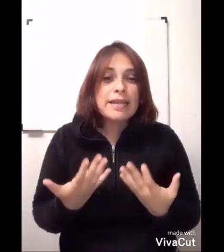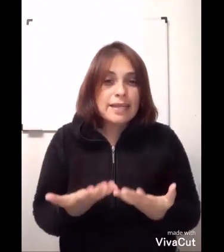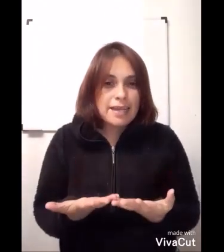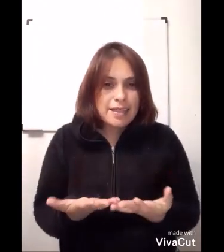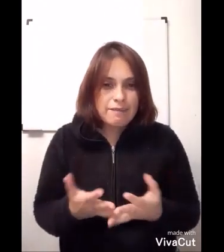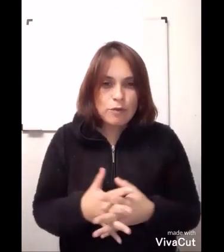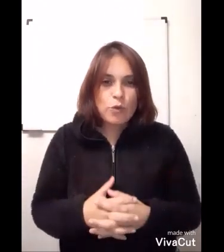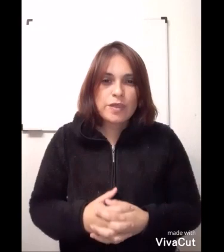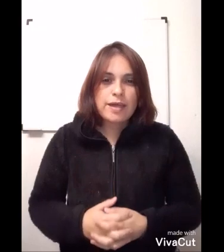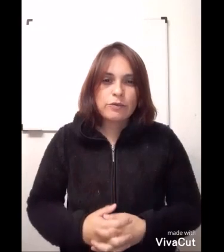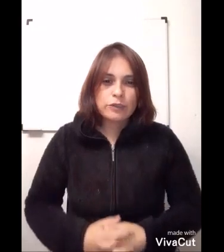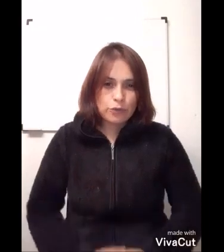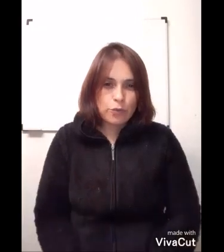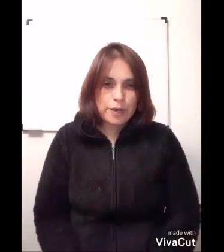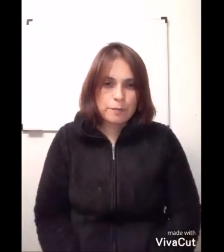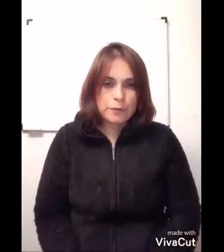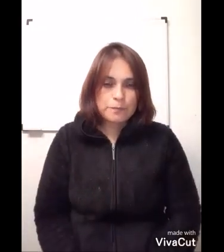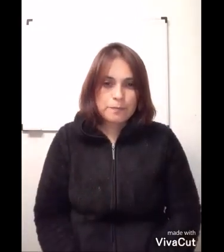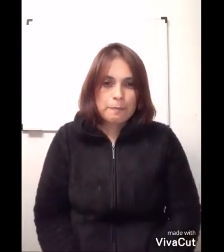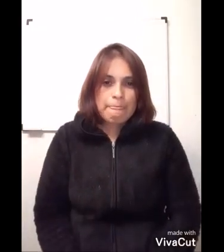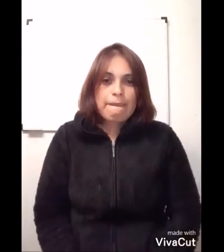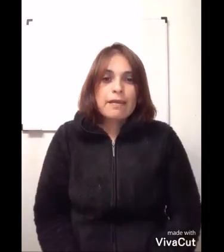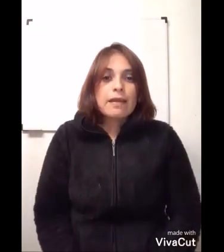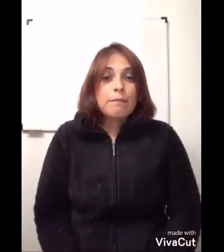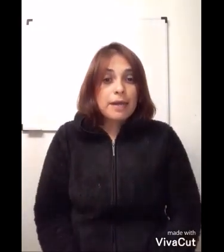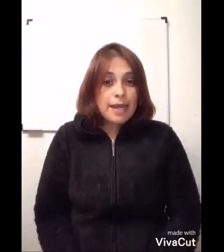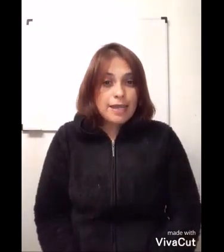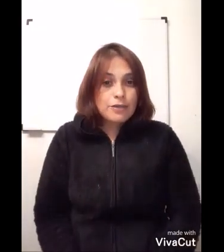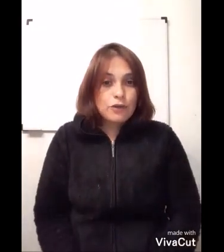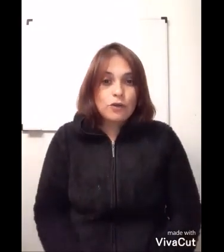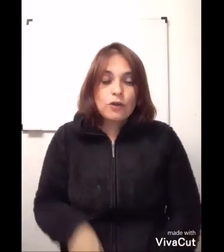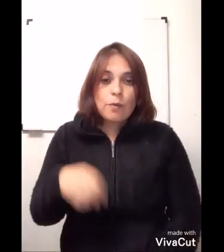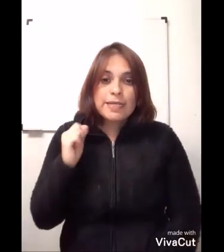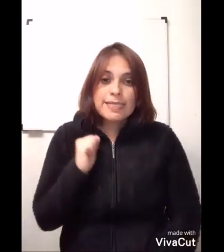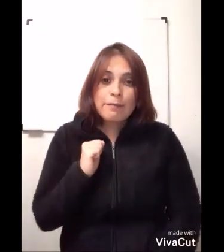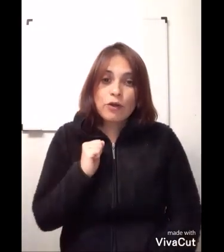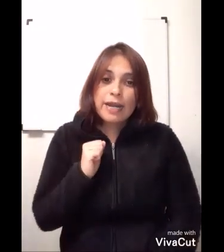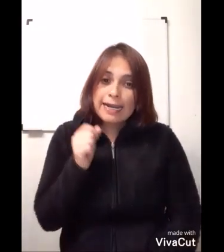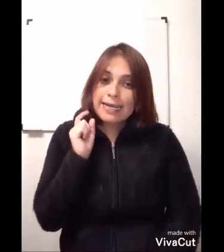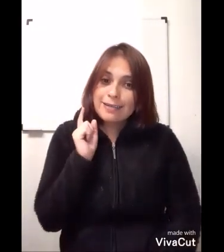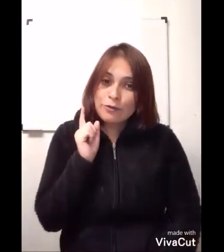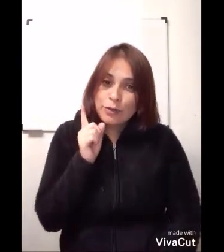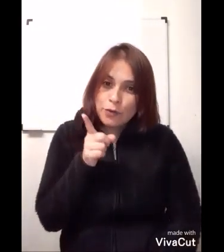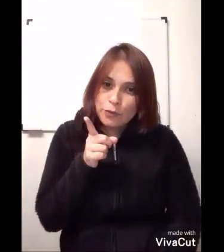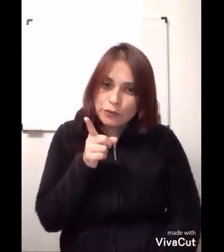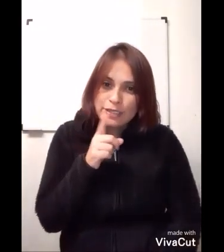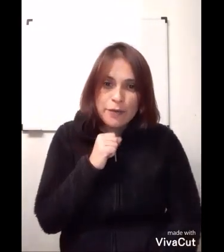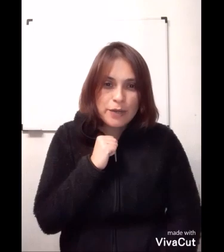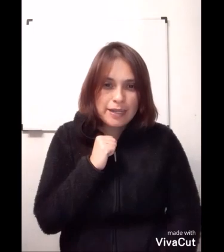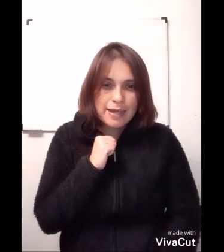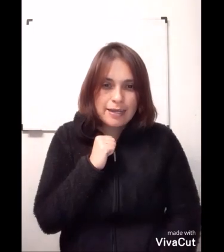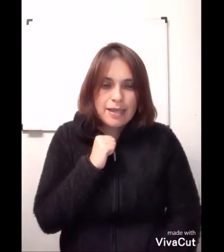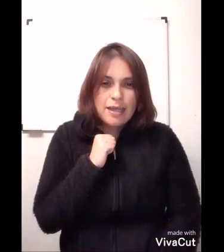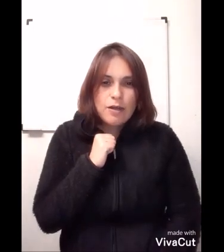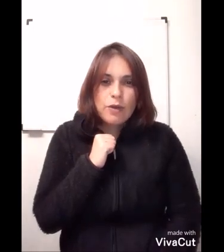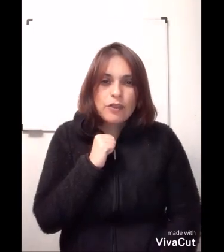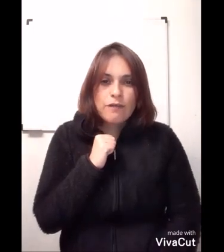manera debemos cuidar nuestro cuerpo. Para ello comenzamos con la clase número uno, ¿se acuerdan? Cuando